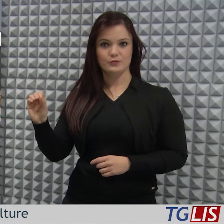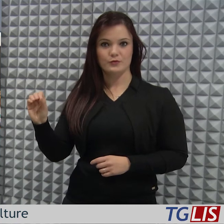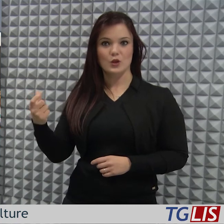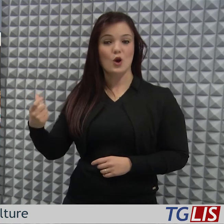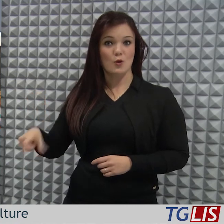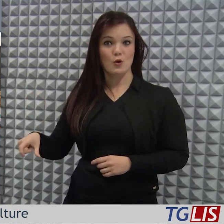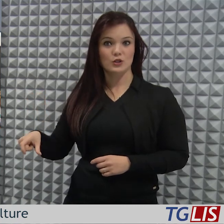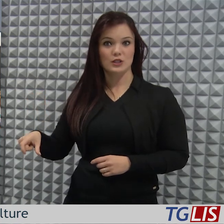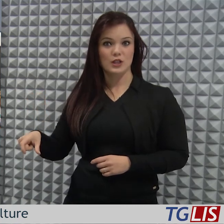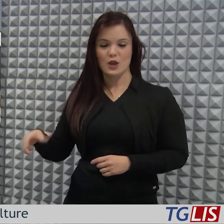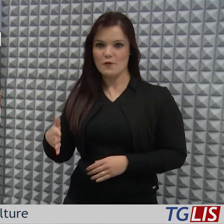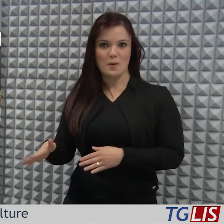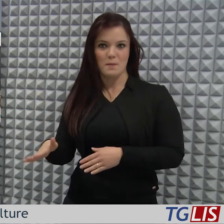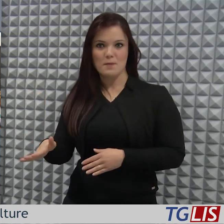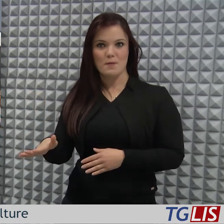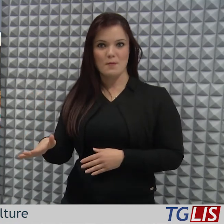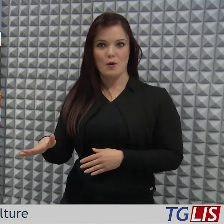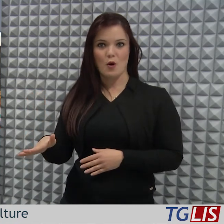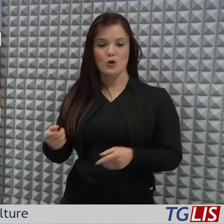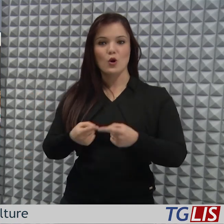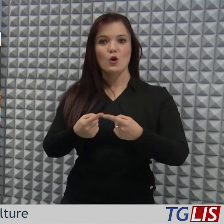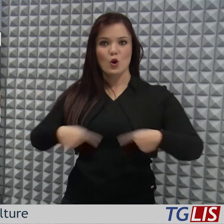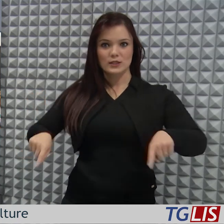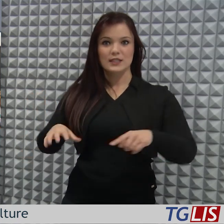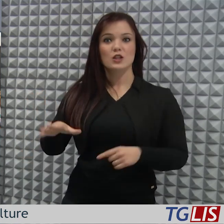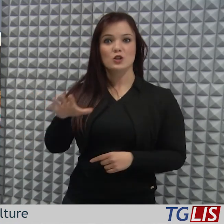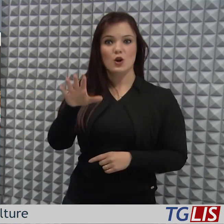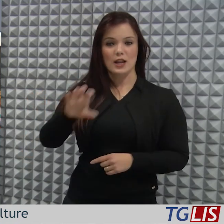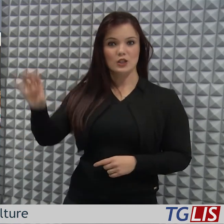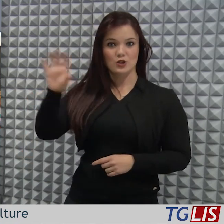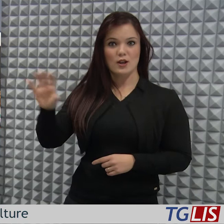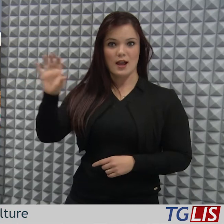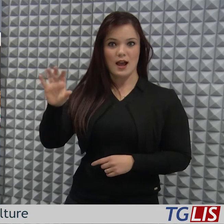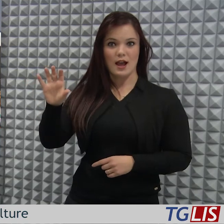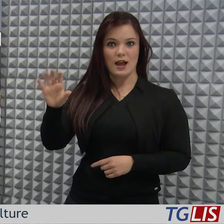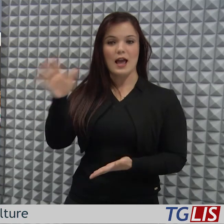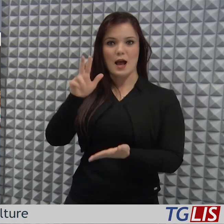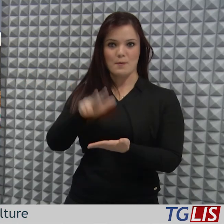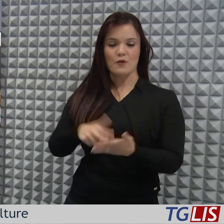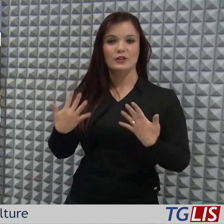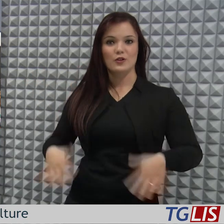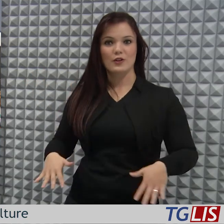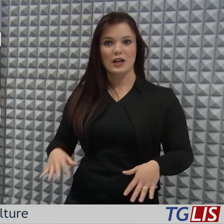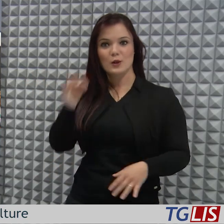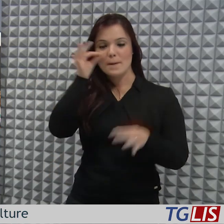dell'istituzione in consiglio regionale del Parco Naturale Regionale del Vulture.